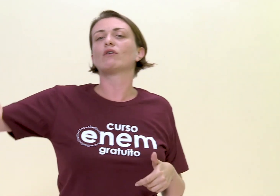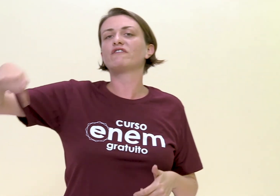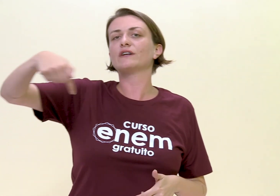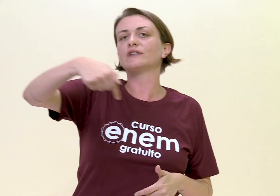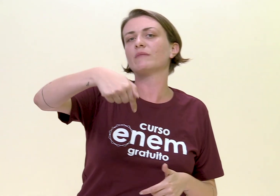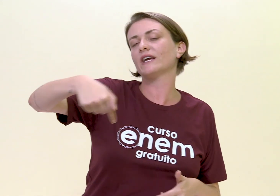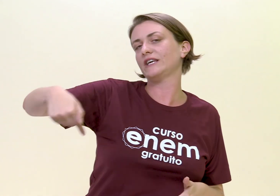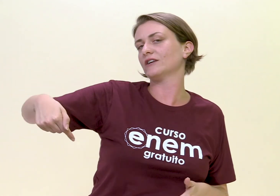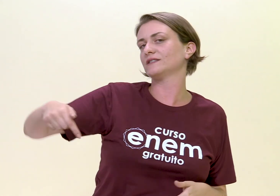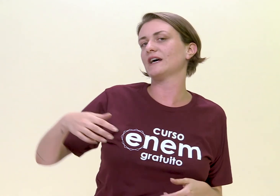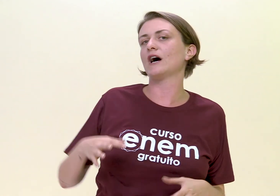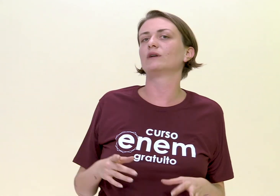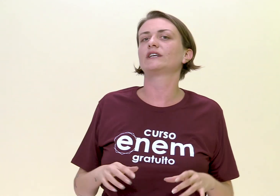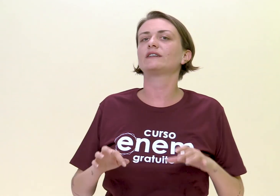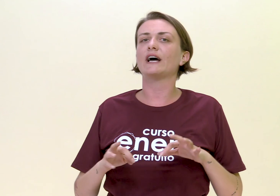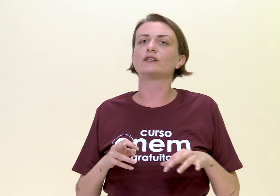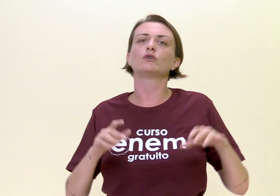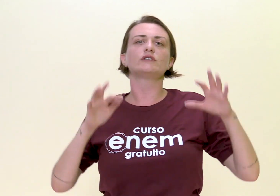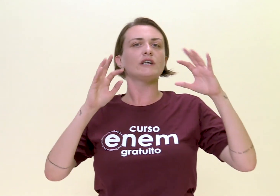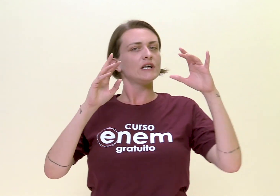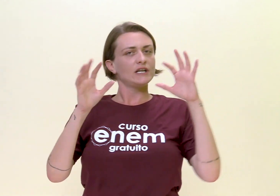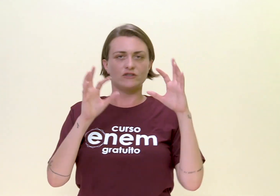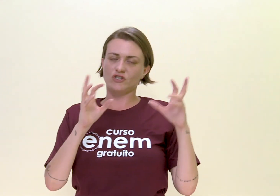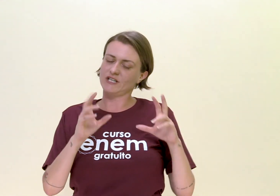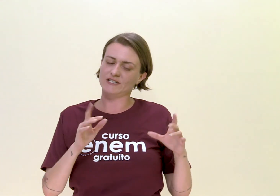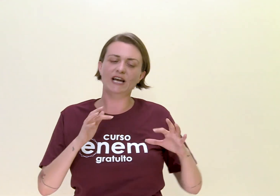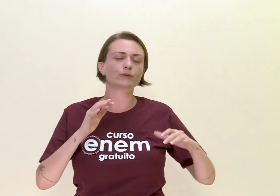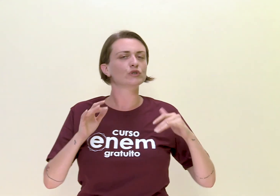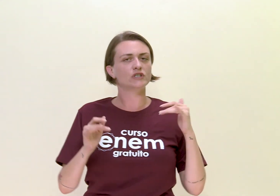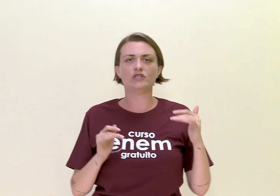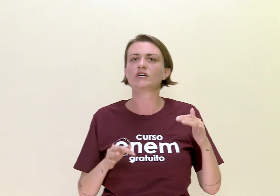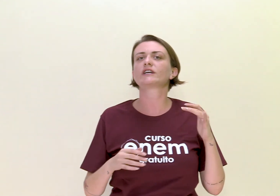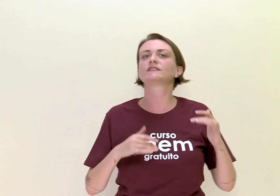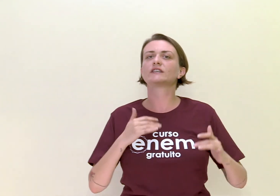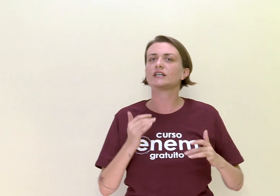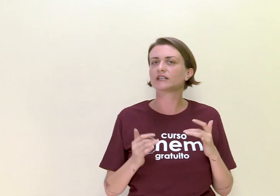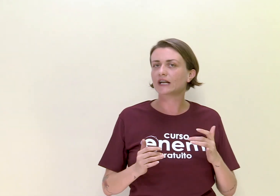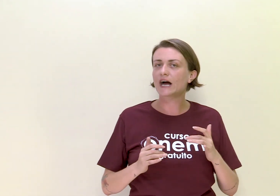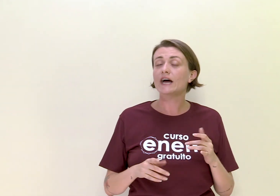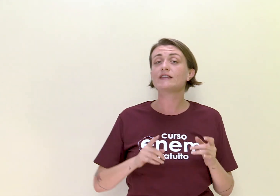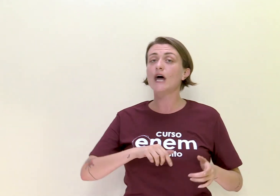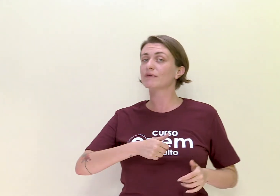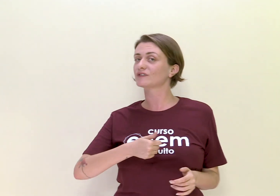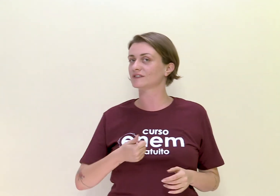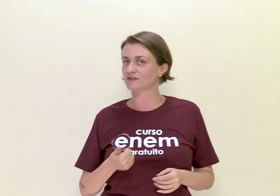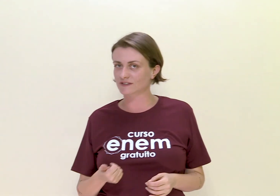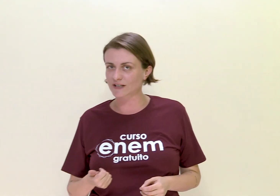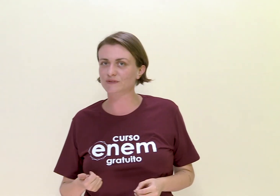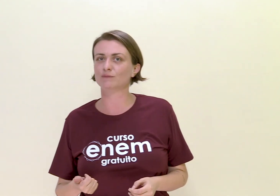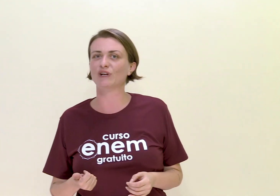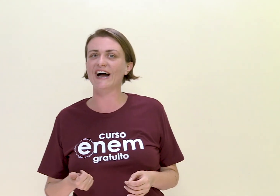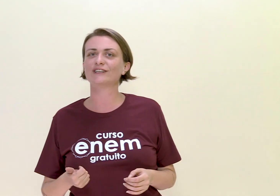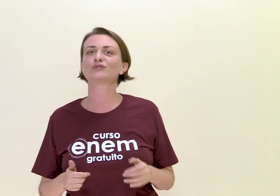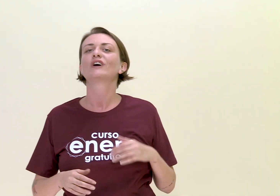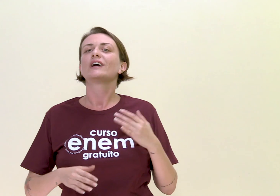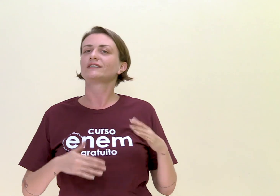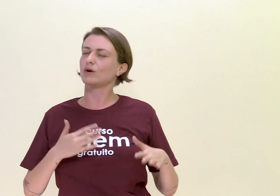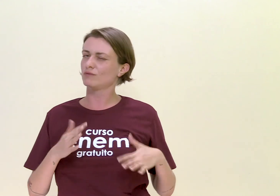Confiram também aqui a nossa aula que está toda digitalizada, bonitinha, escrita lá. Dá para vocês fazerem os simulados. Então